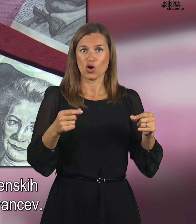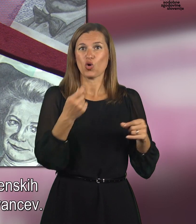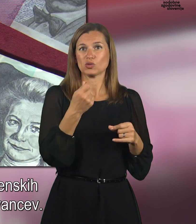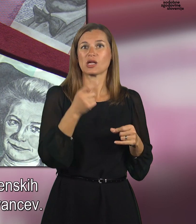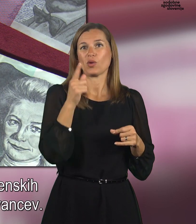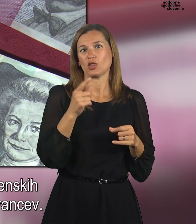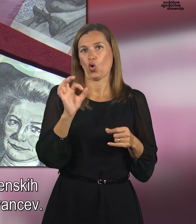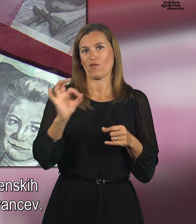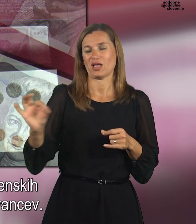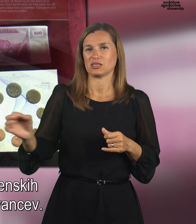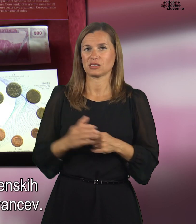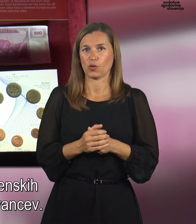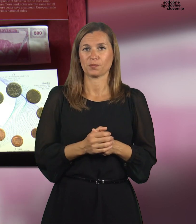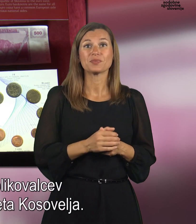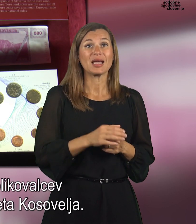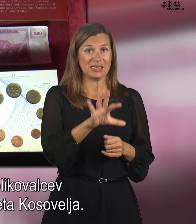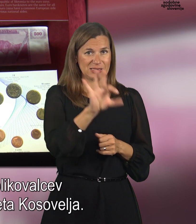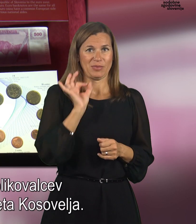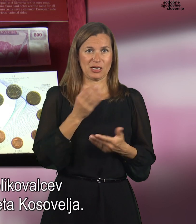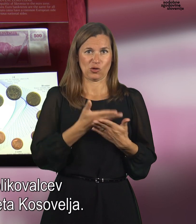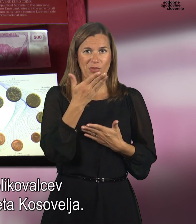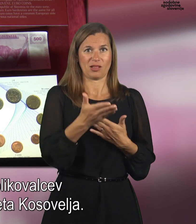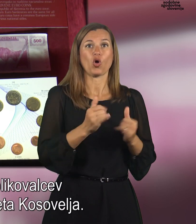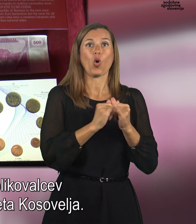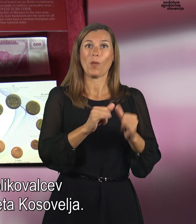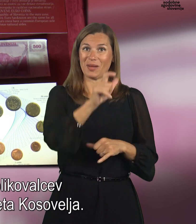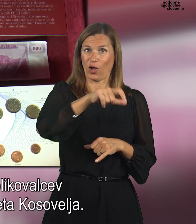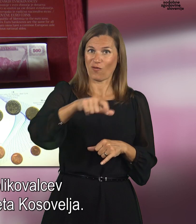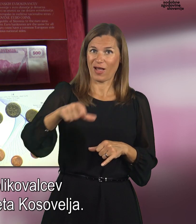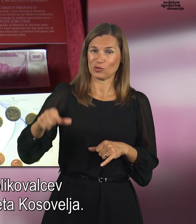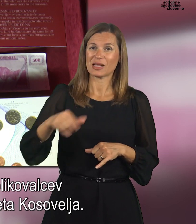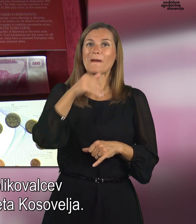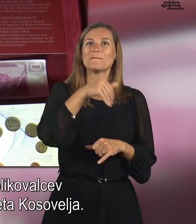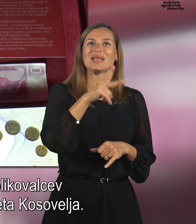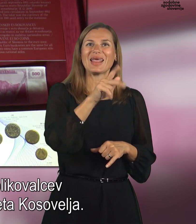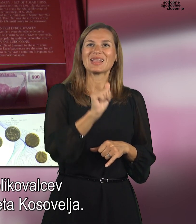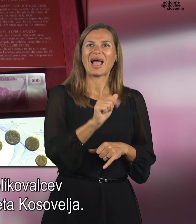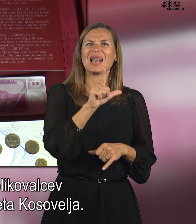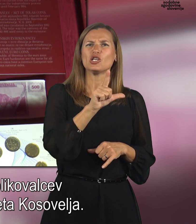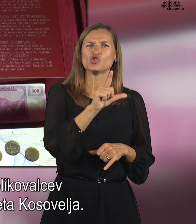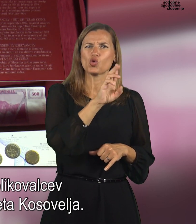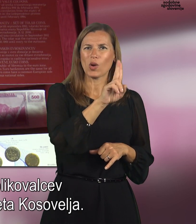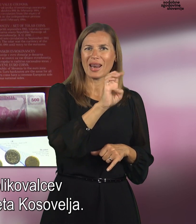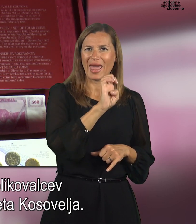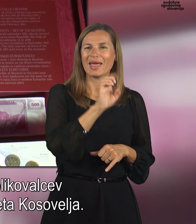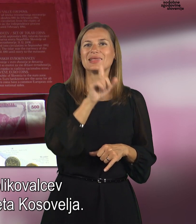kovancev. Izbrali so predlog oblikovavcev, Miljenka Licula in Zvoneta